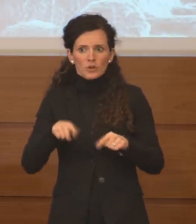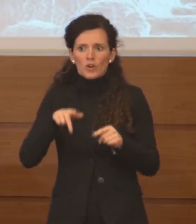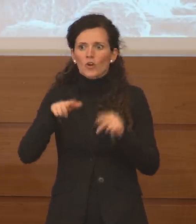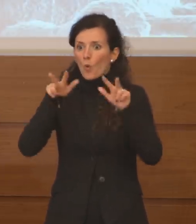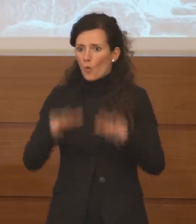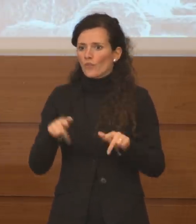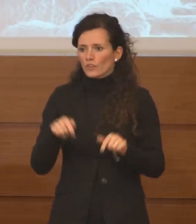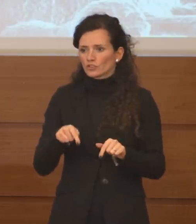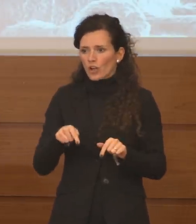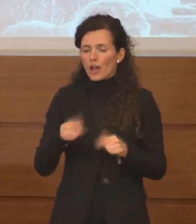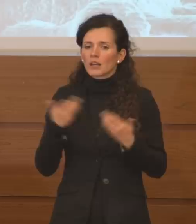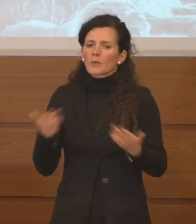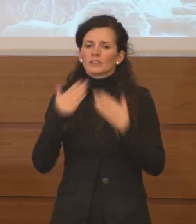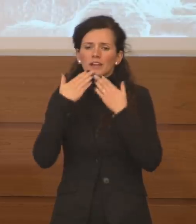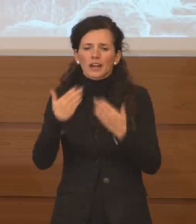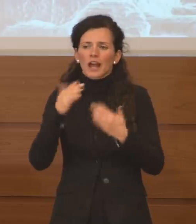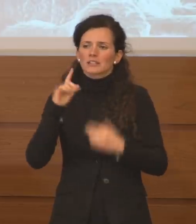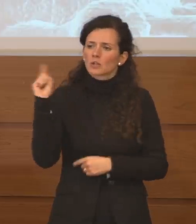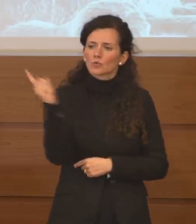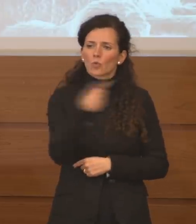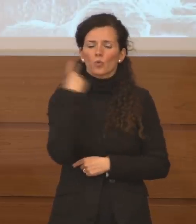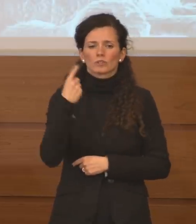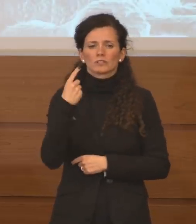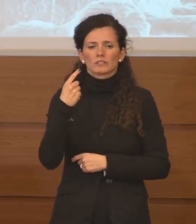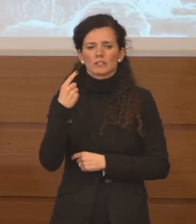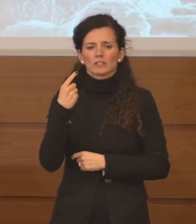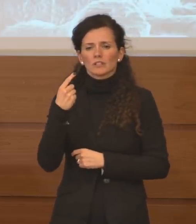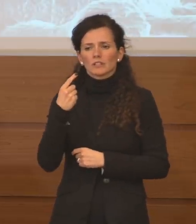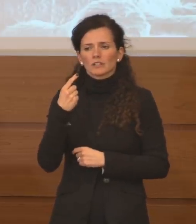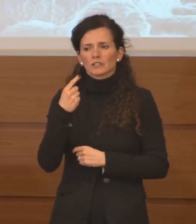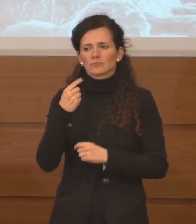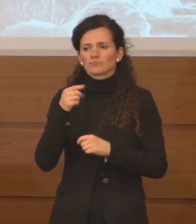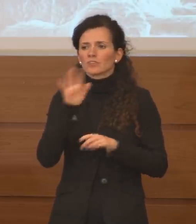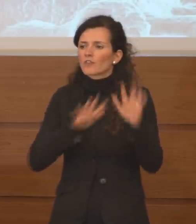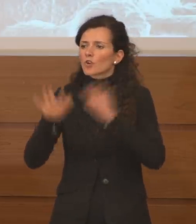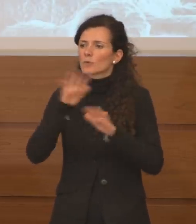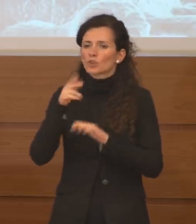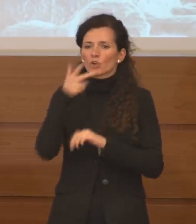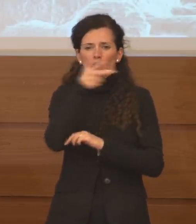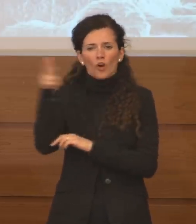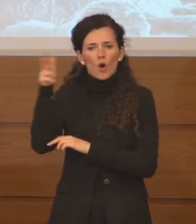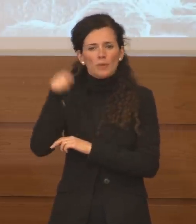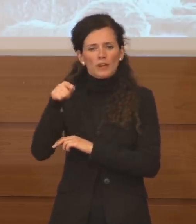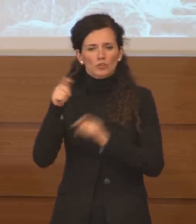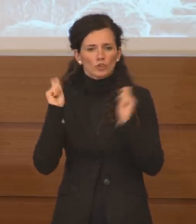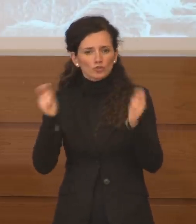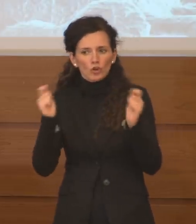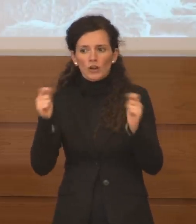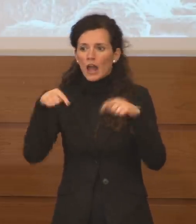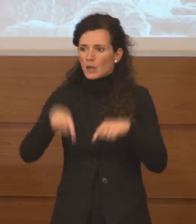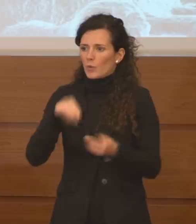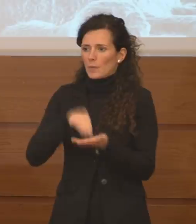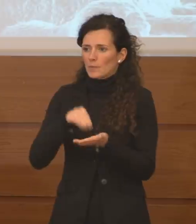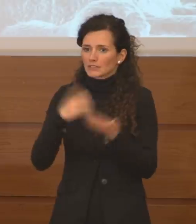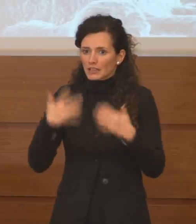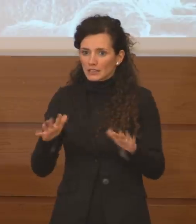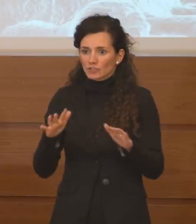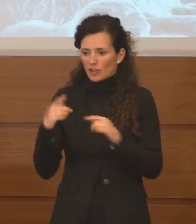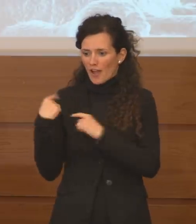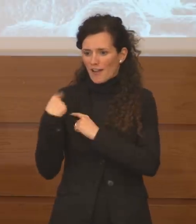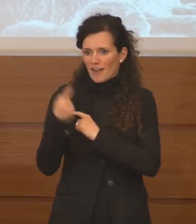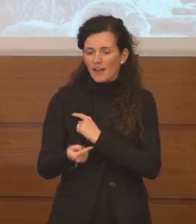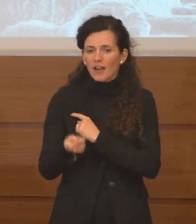ringraziare tutti quanti gli operatori della informazione che sono qui con noi ormai da diversi giorni, voi tutti,